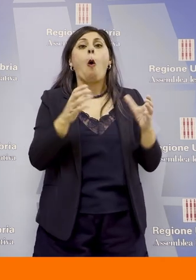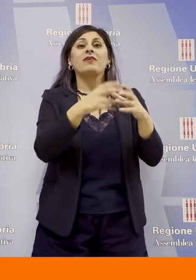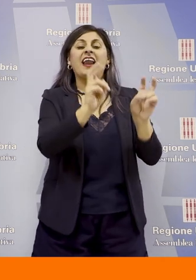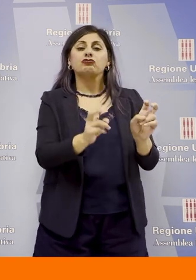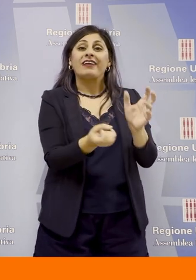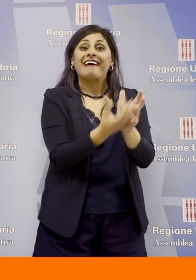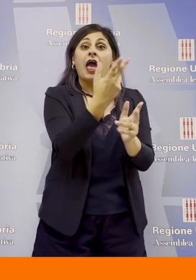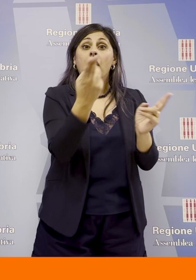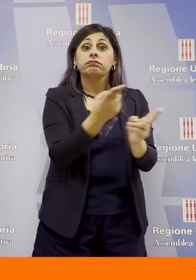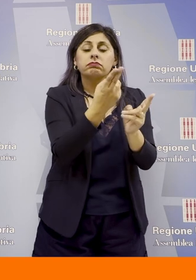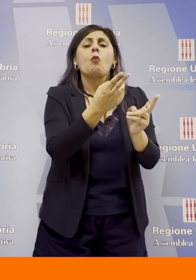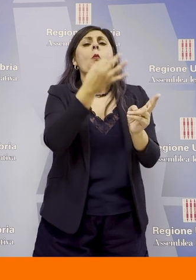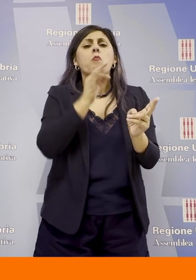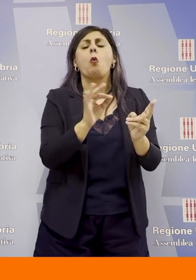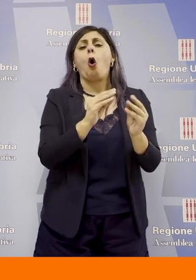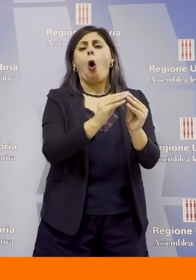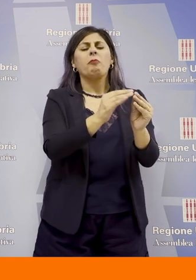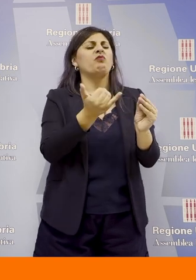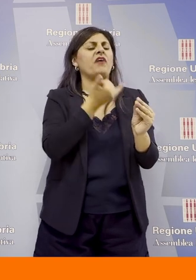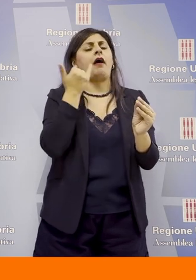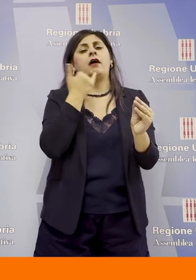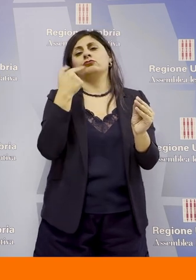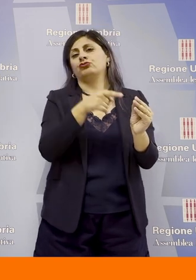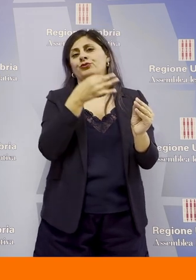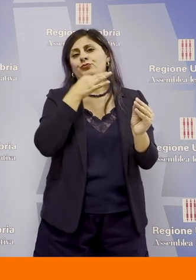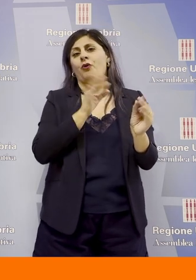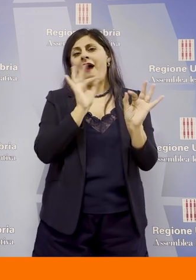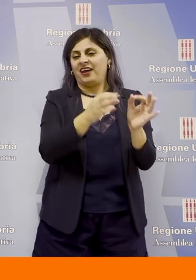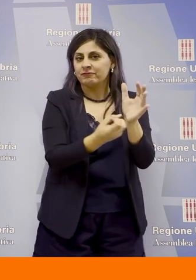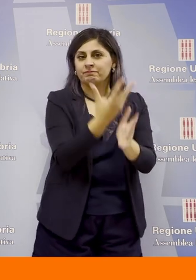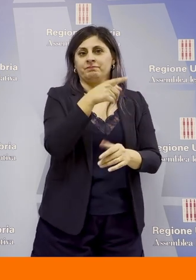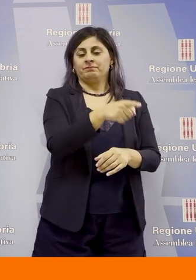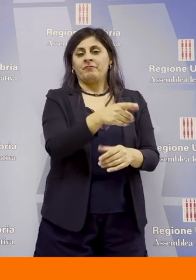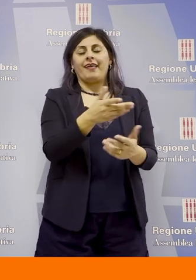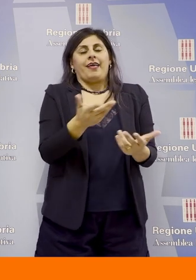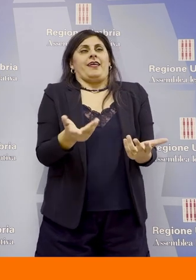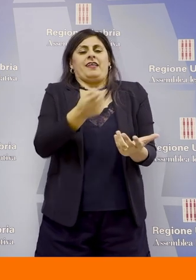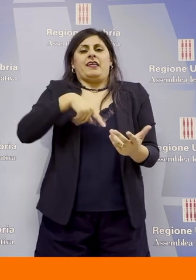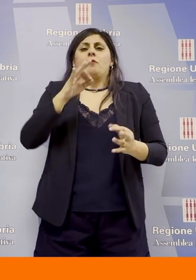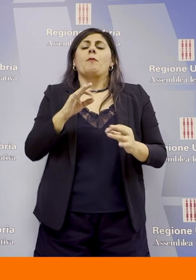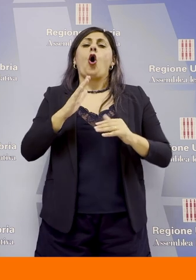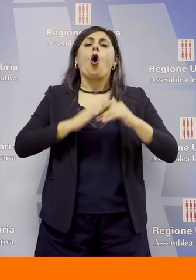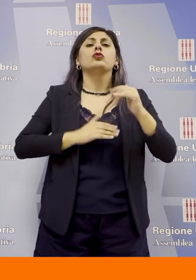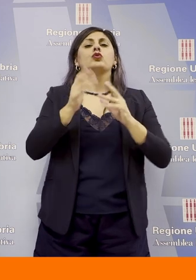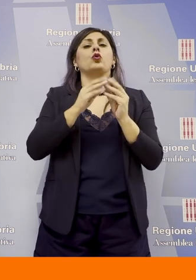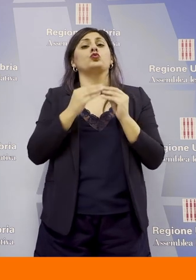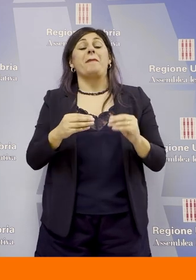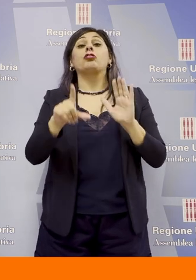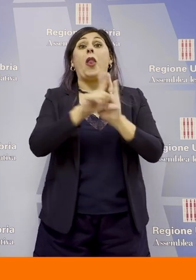energetica di poterlo fare nel modo più facile possibile quindi abbiamo costruito uno strumento legislativo